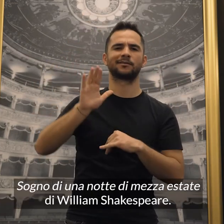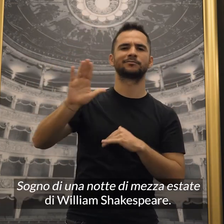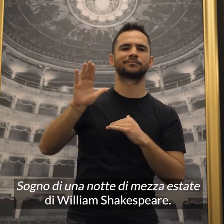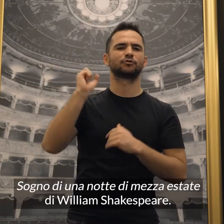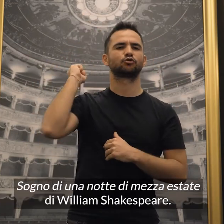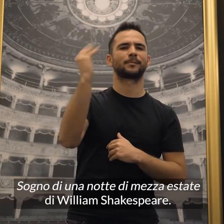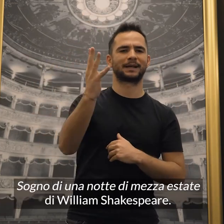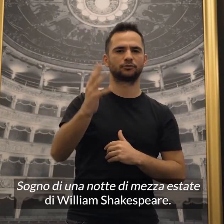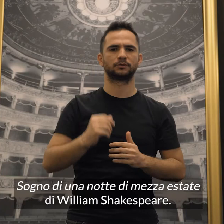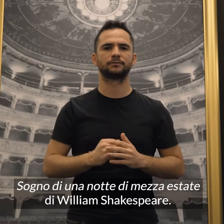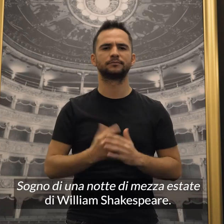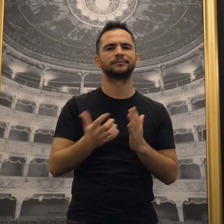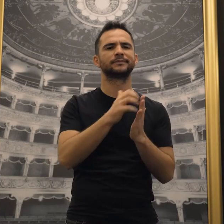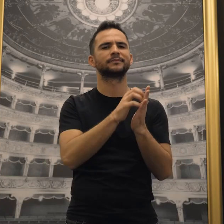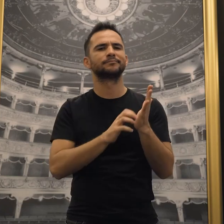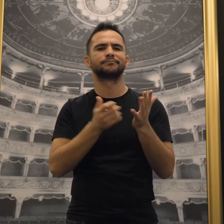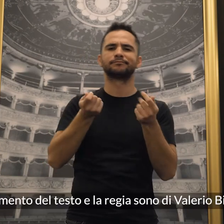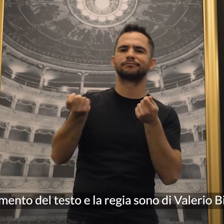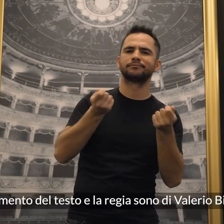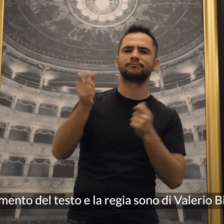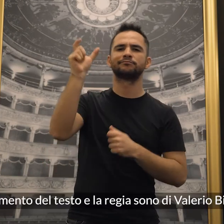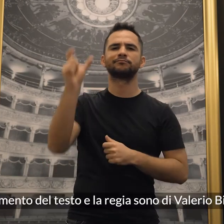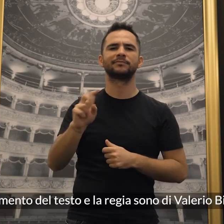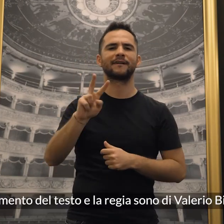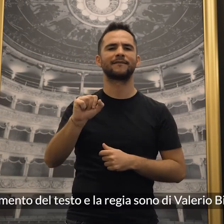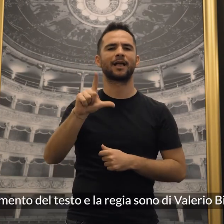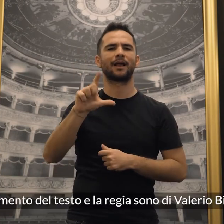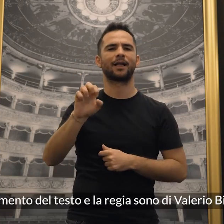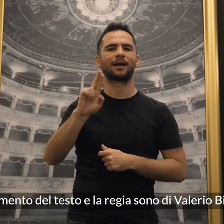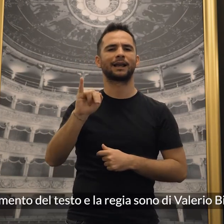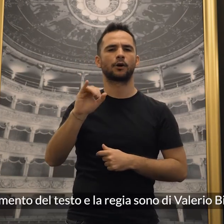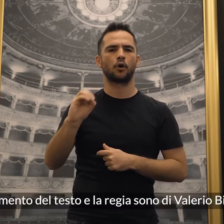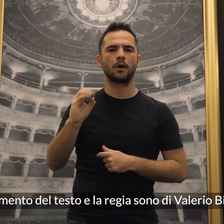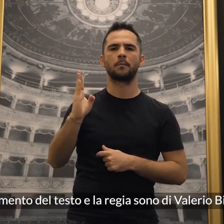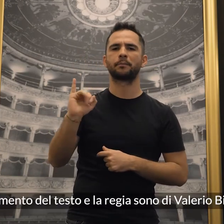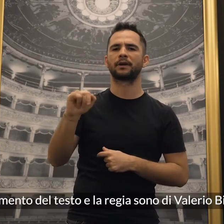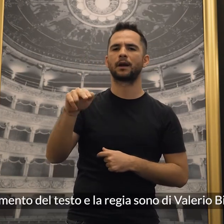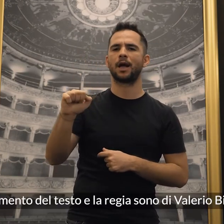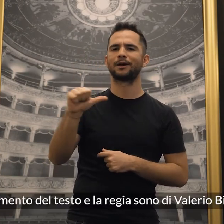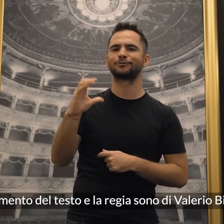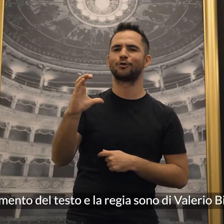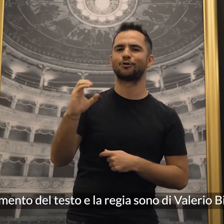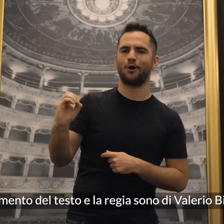di William Shakespeare. L'adattamento del testo e la regia sono di Valerio Binasco.